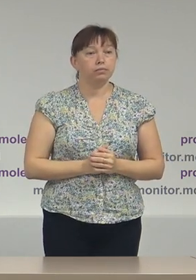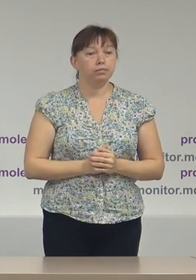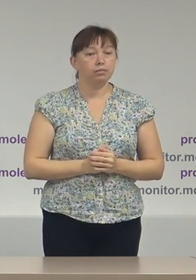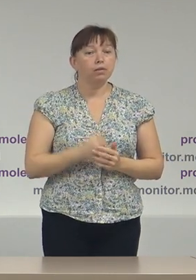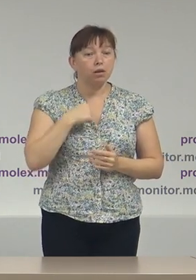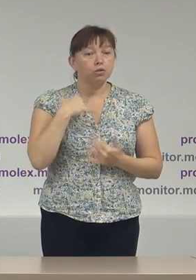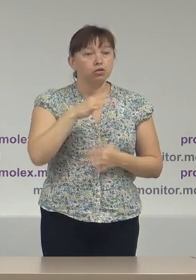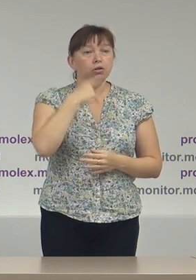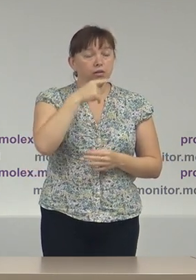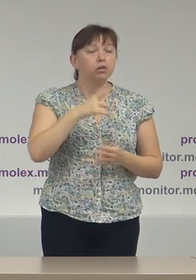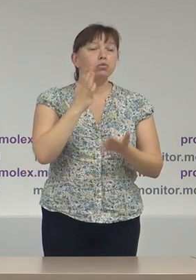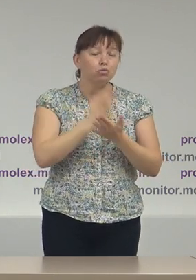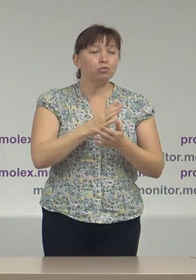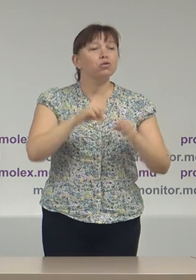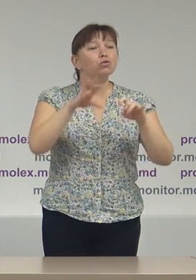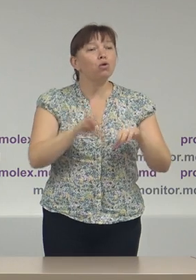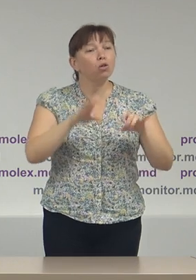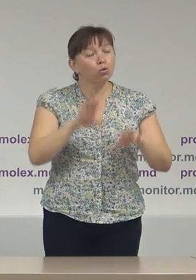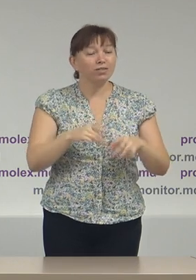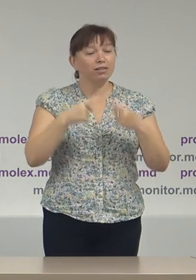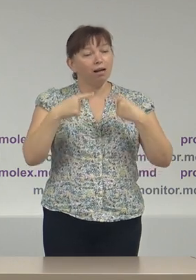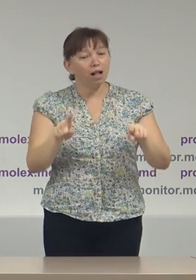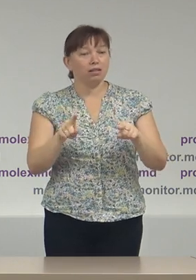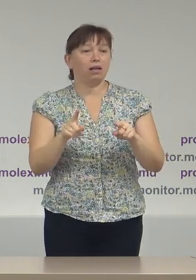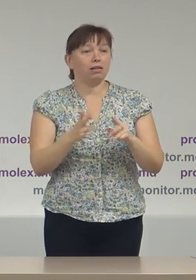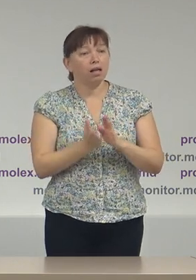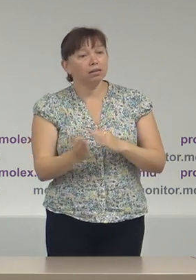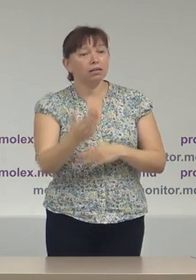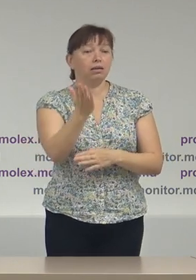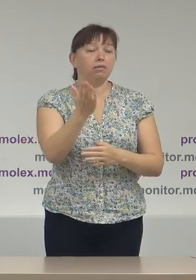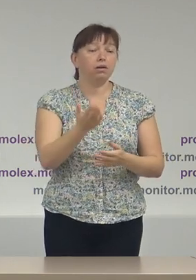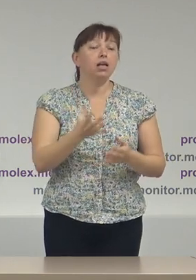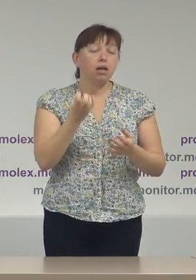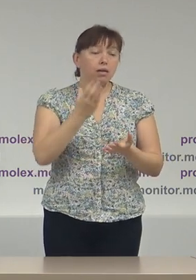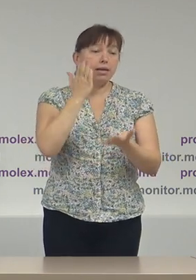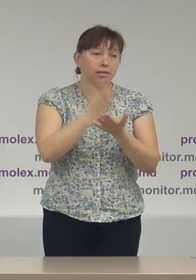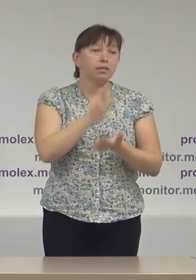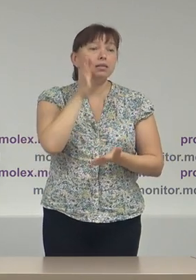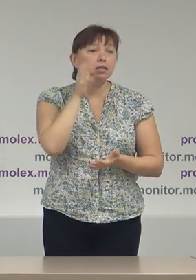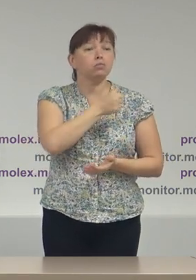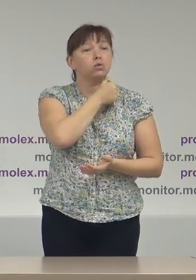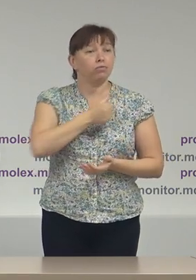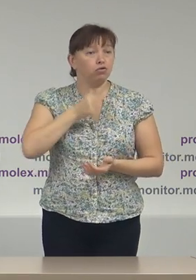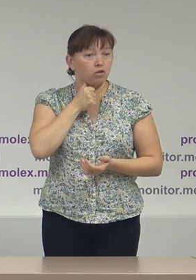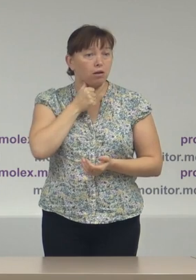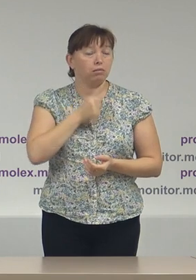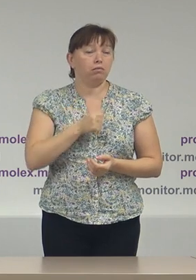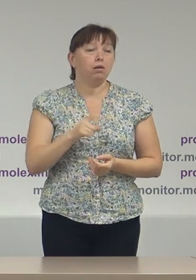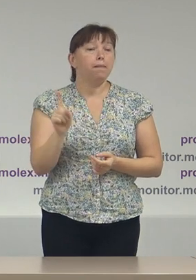ziceam de soluții alternative în acest sens eu cred că încă există timp suficient pentru